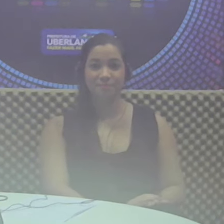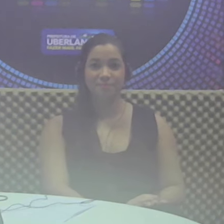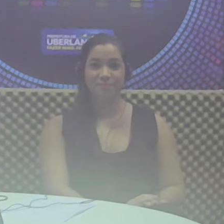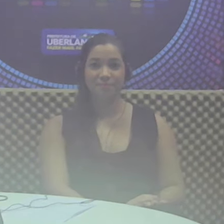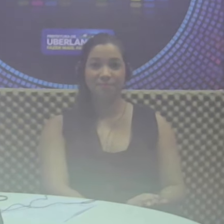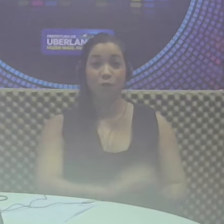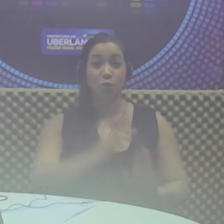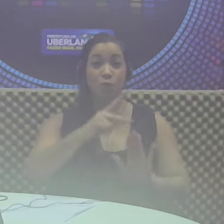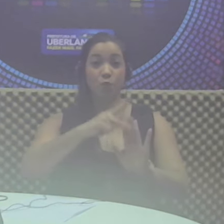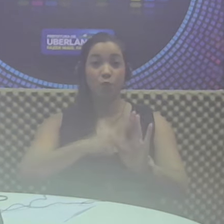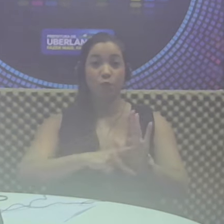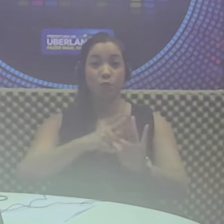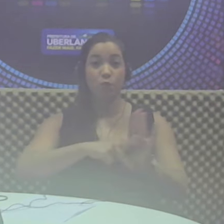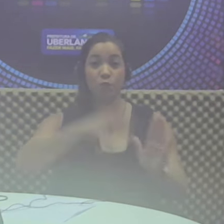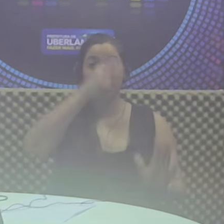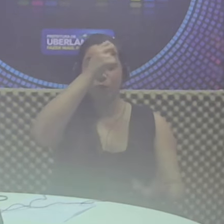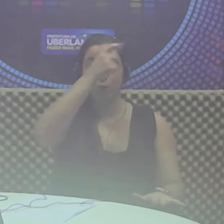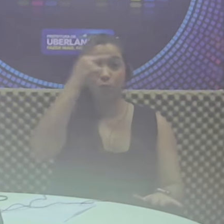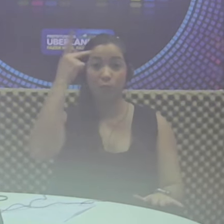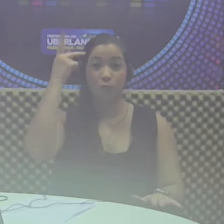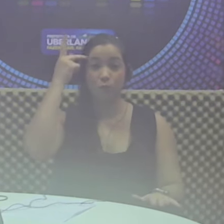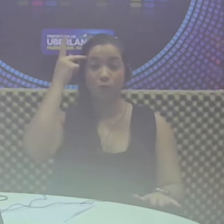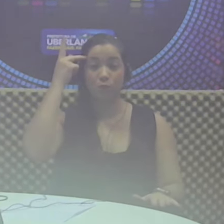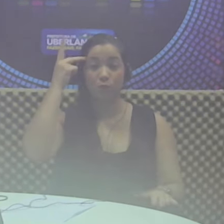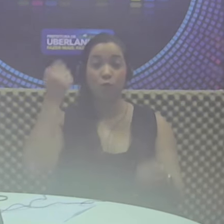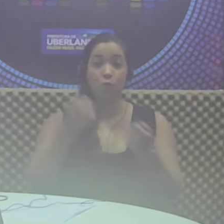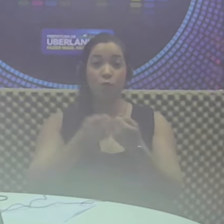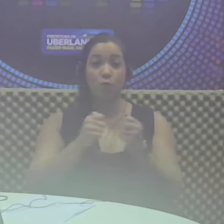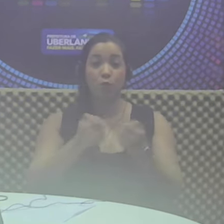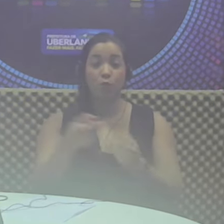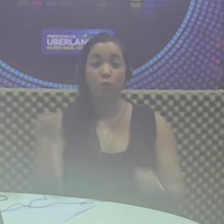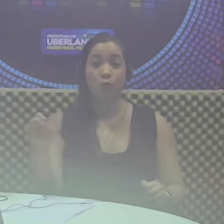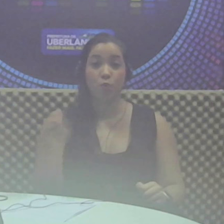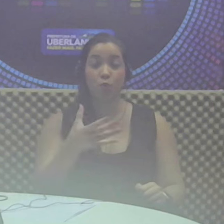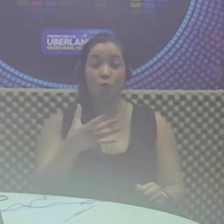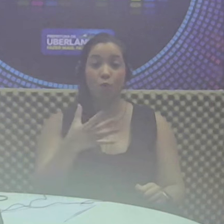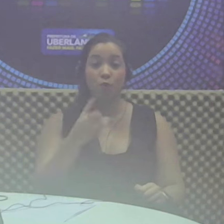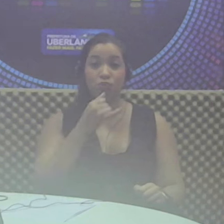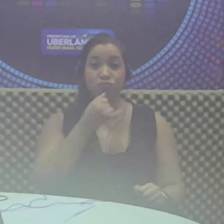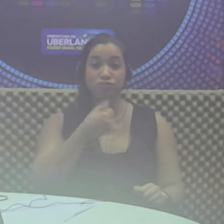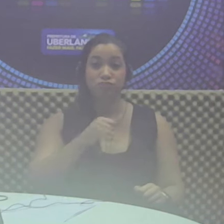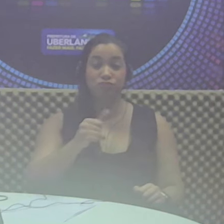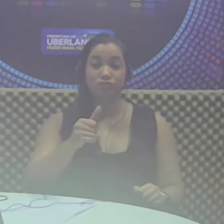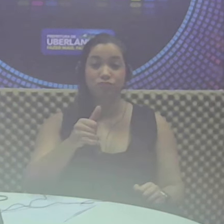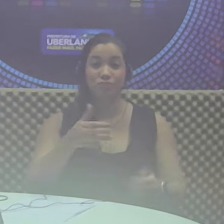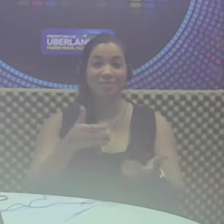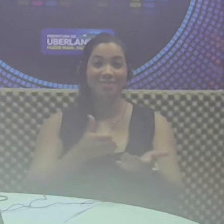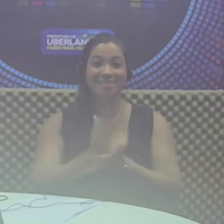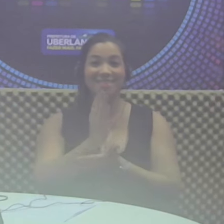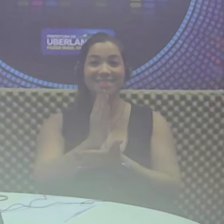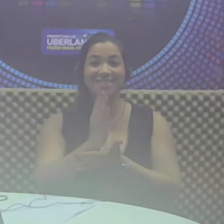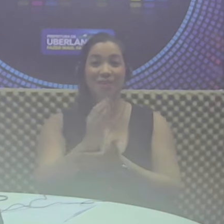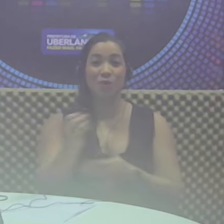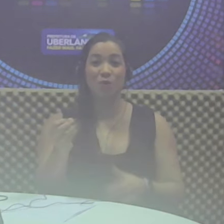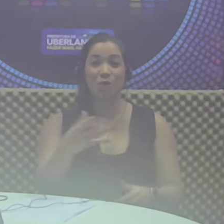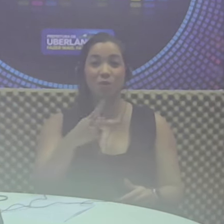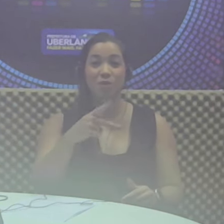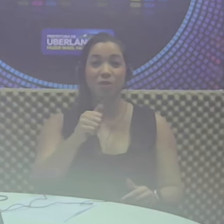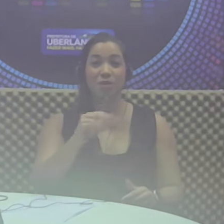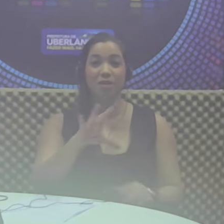Projeto da Prefeitura para renovar a frota do transporte público com ônibus elétricos é aprovado pelo novo Parque